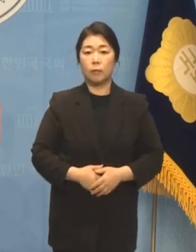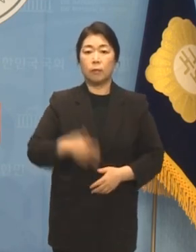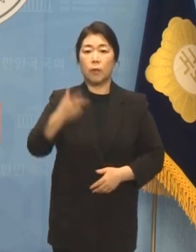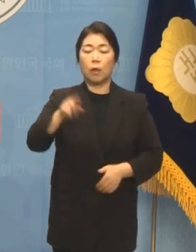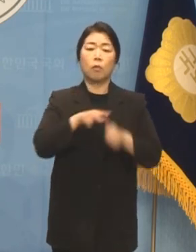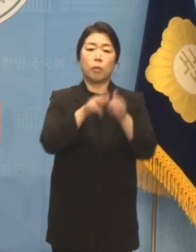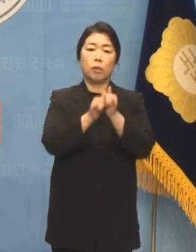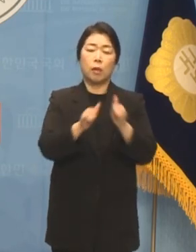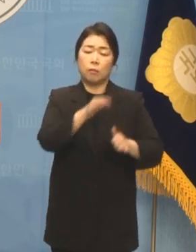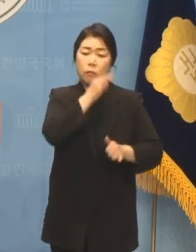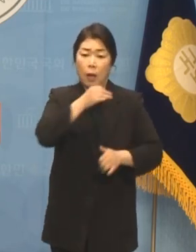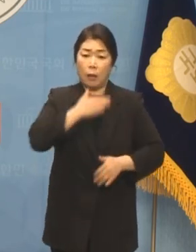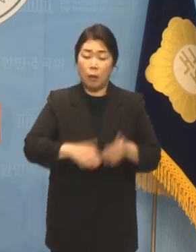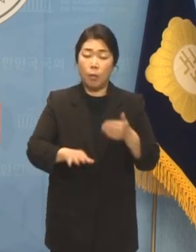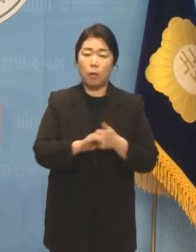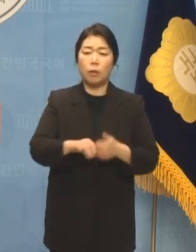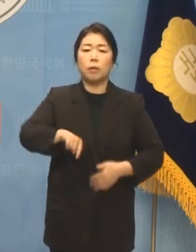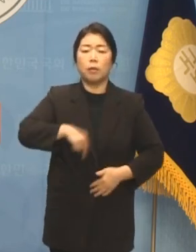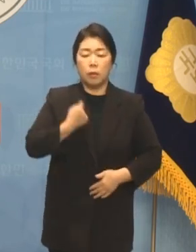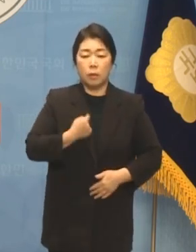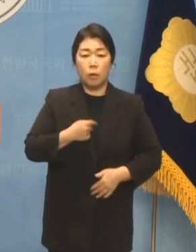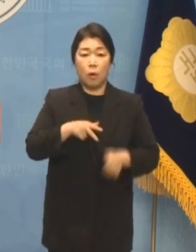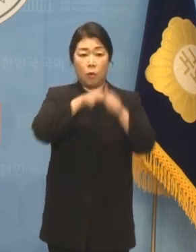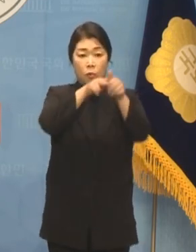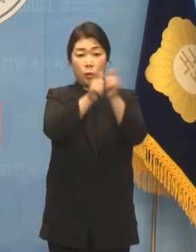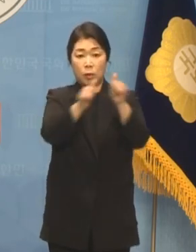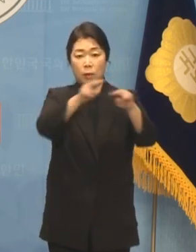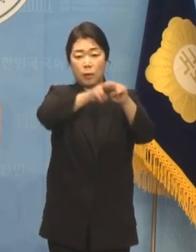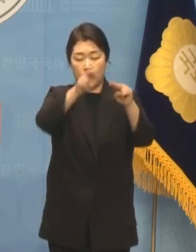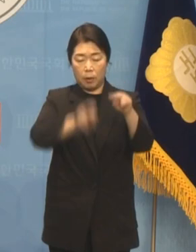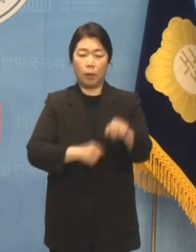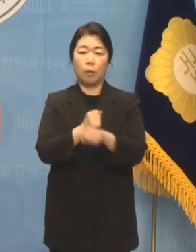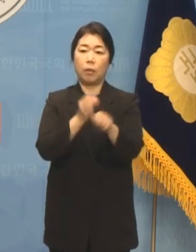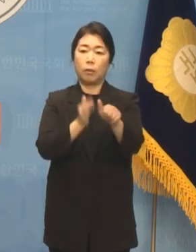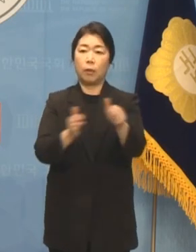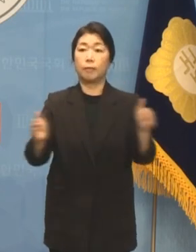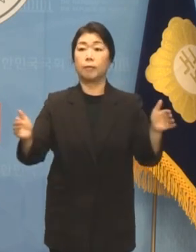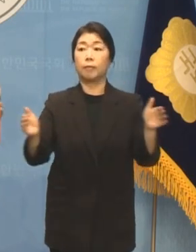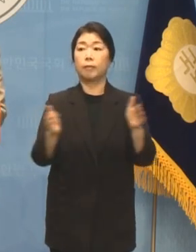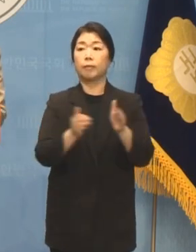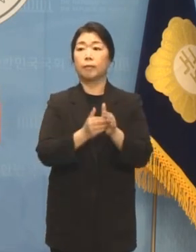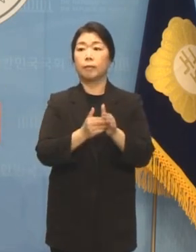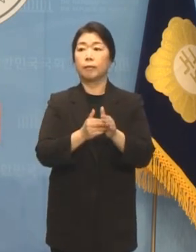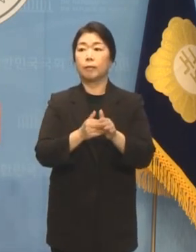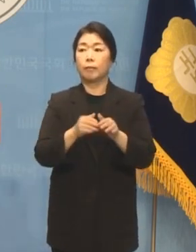후보도 부끄러움을 안다면 스스로 후보직에서 사퇴하기 바랍니다. 이상입니다.